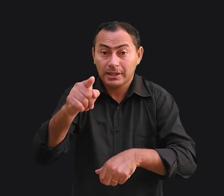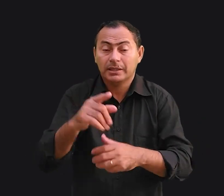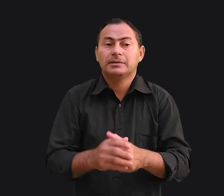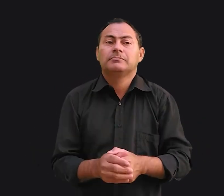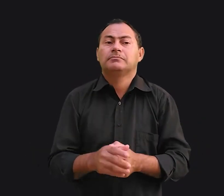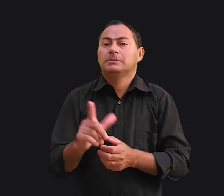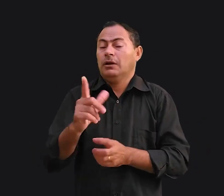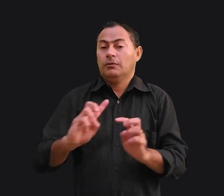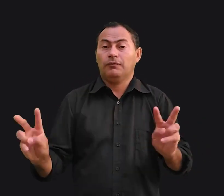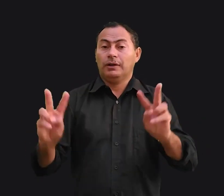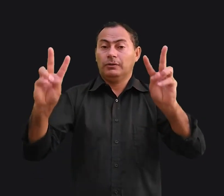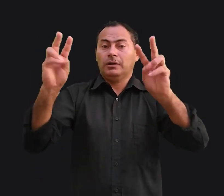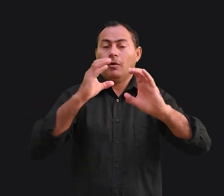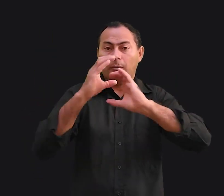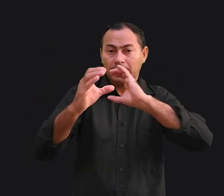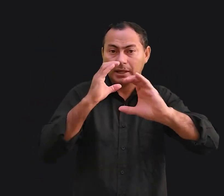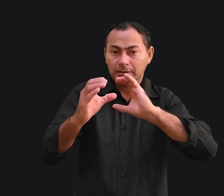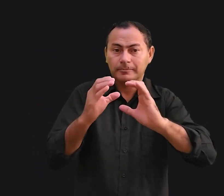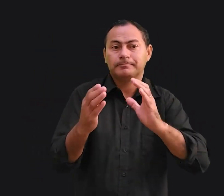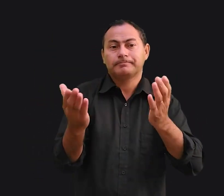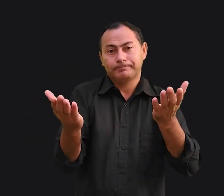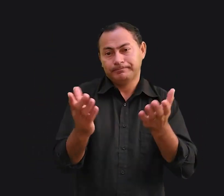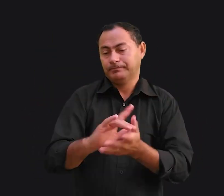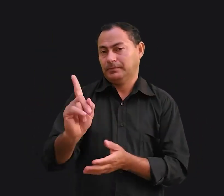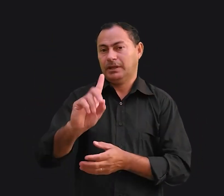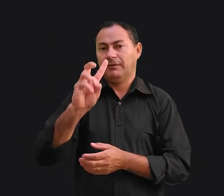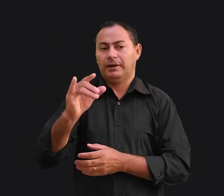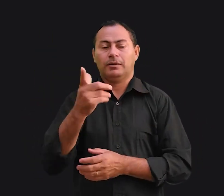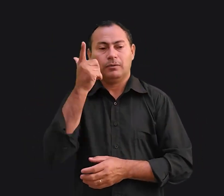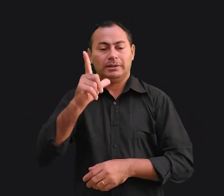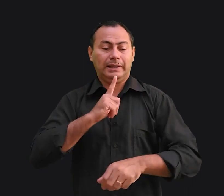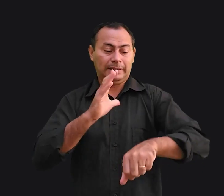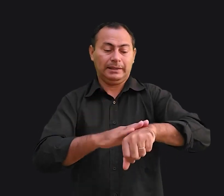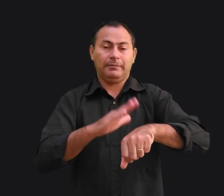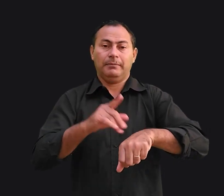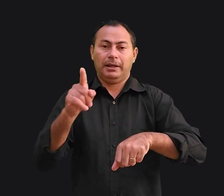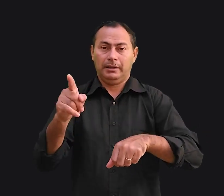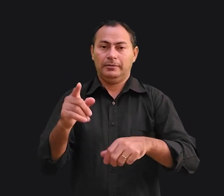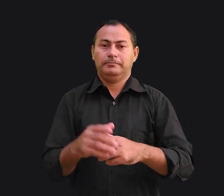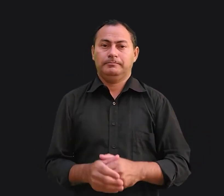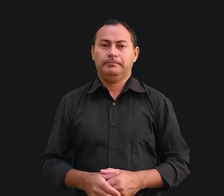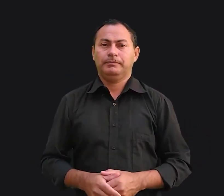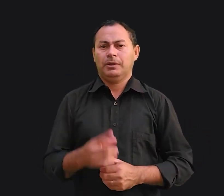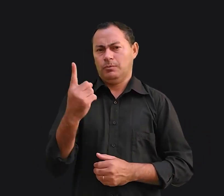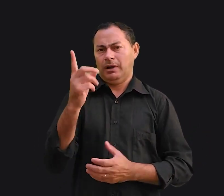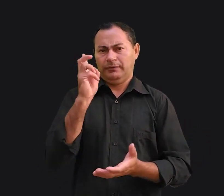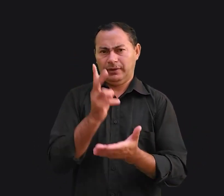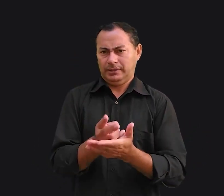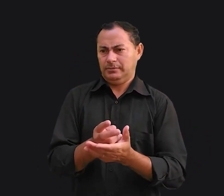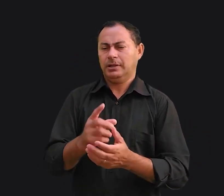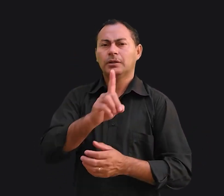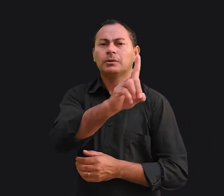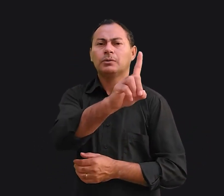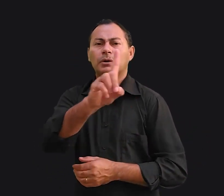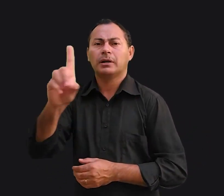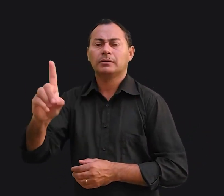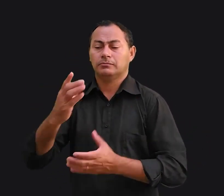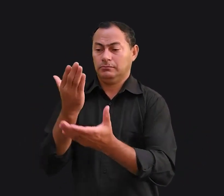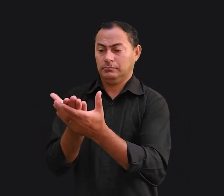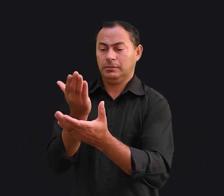se não valoriza a comunicação, não vai arrumar tempo para ela. Uma vez, durante um estudo